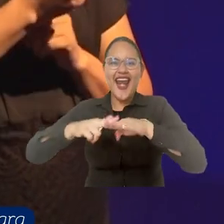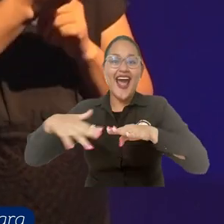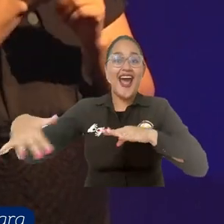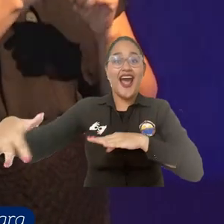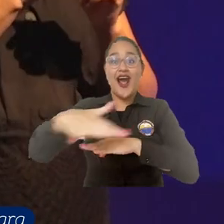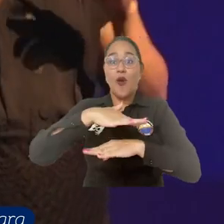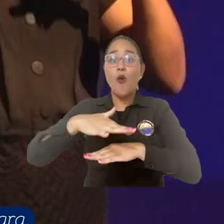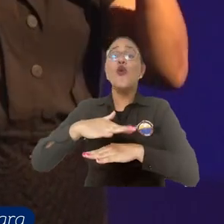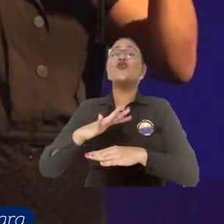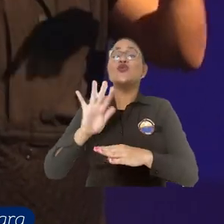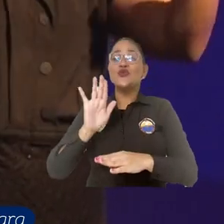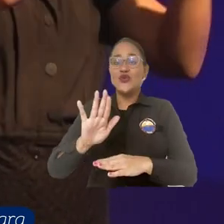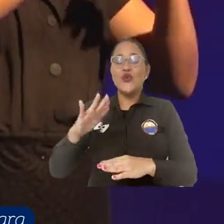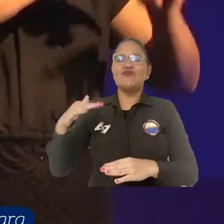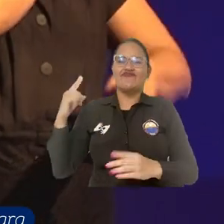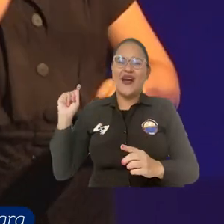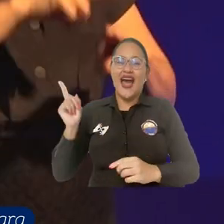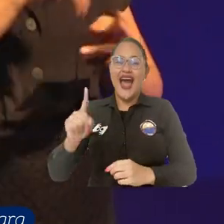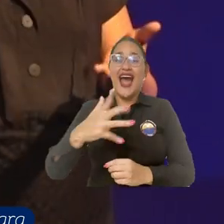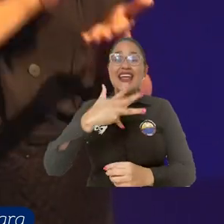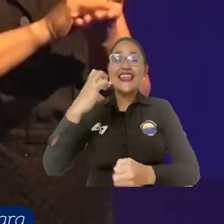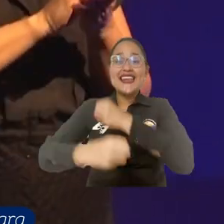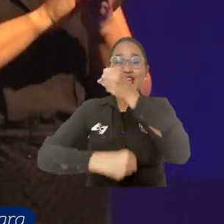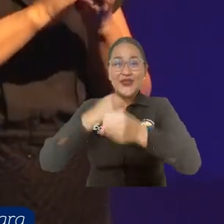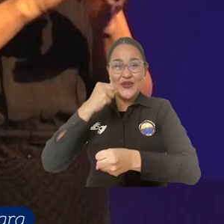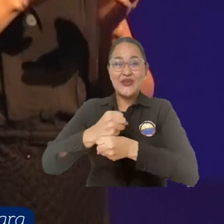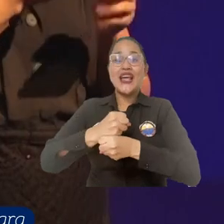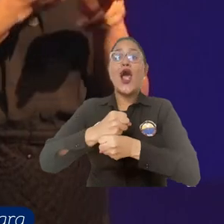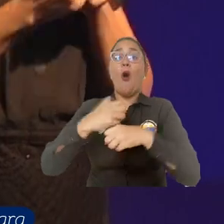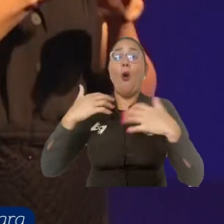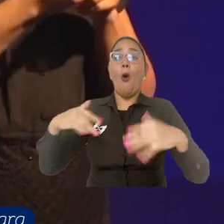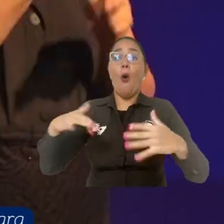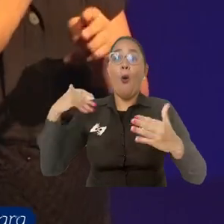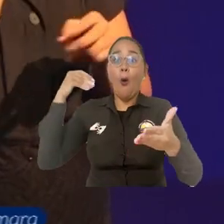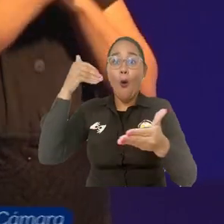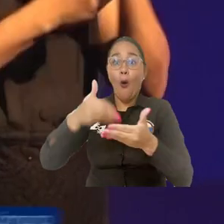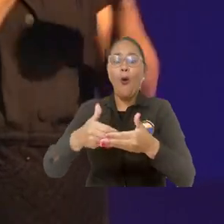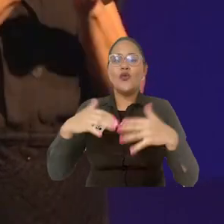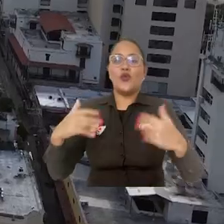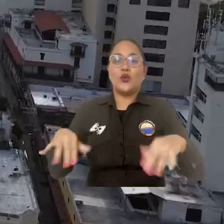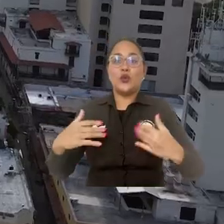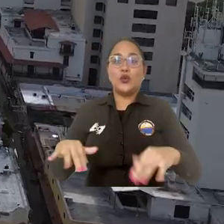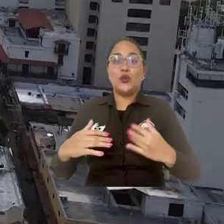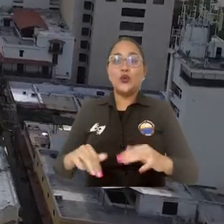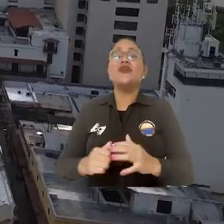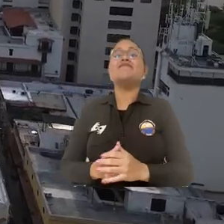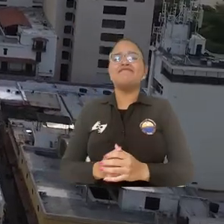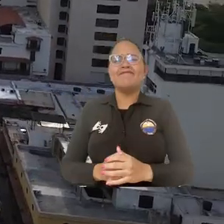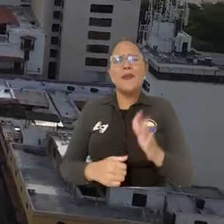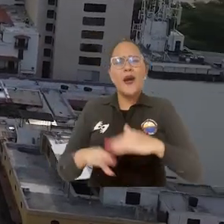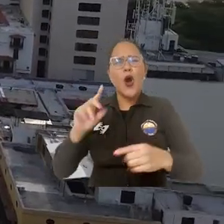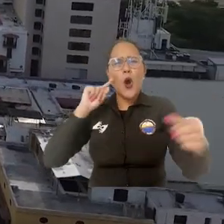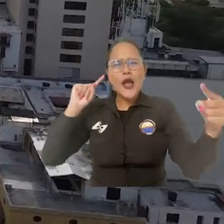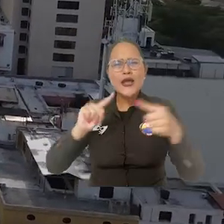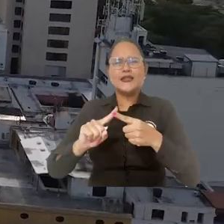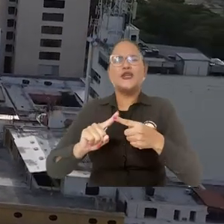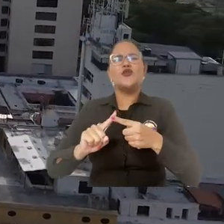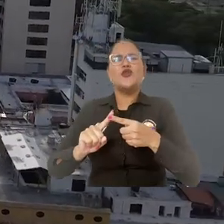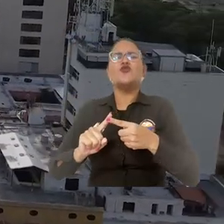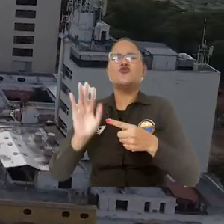natural dentro del marco de los 500 años de su fundación y buscando la